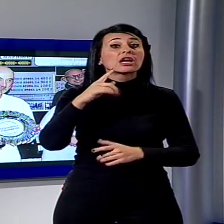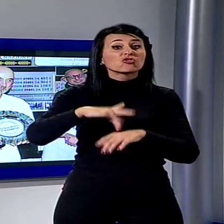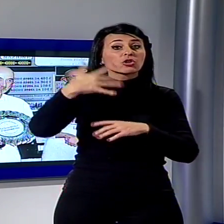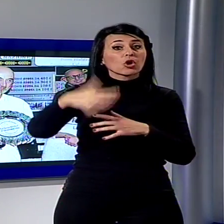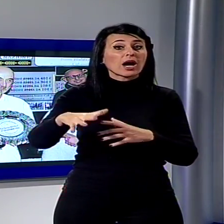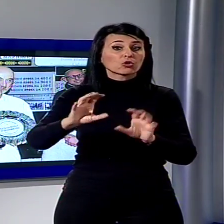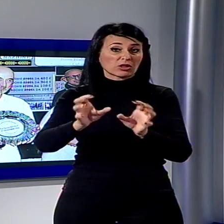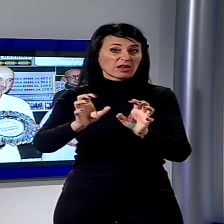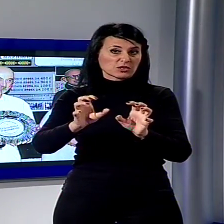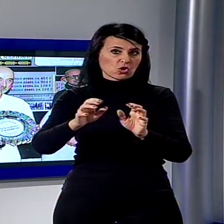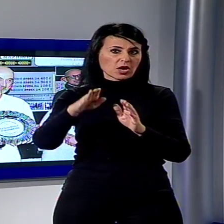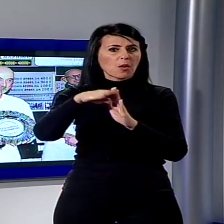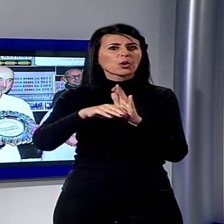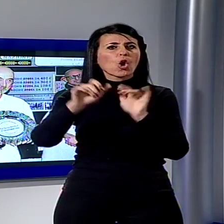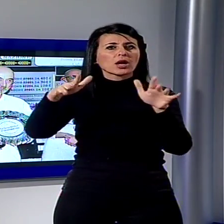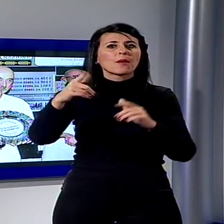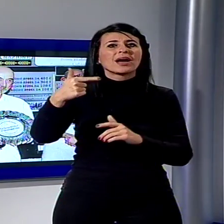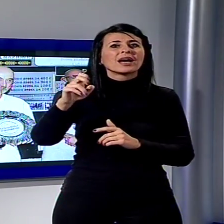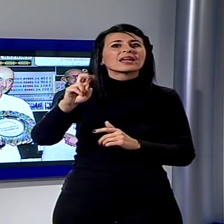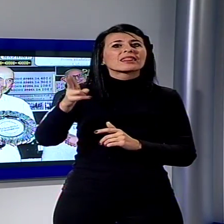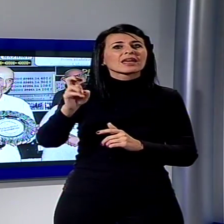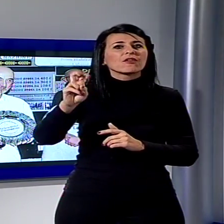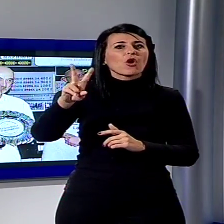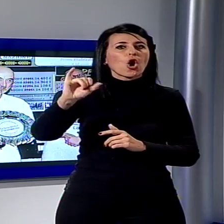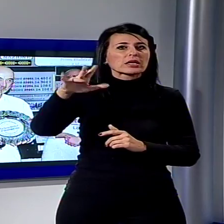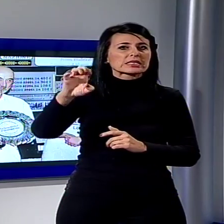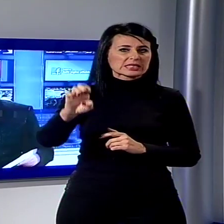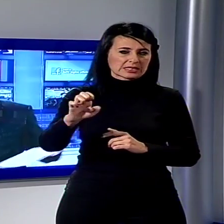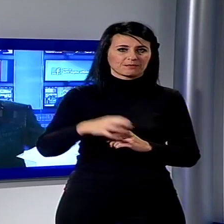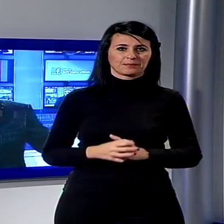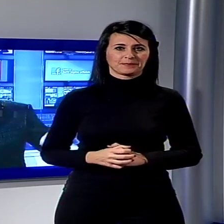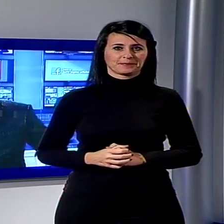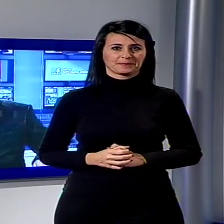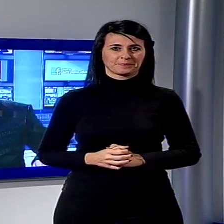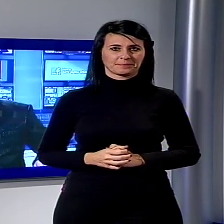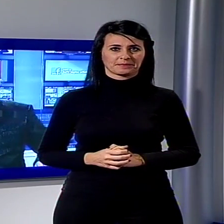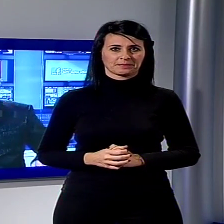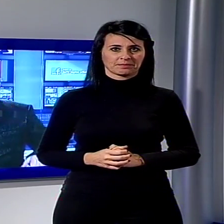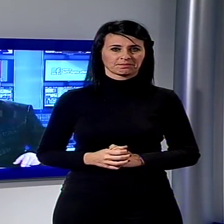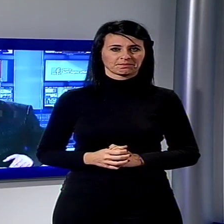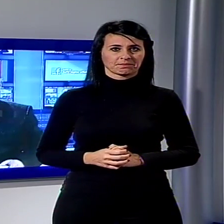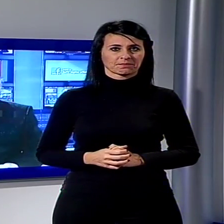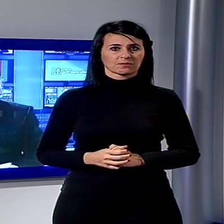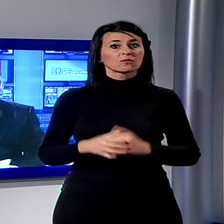cantato, si è imposta con la canzone One Night Only di Jennifer Hudson. Nasce la fondazione